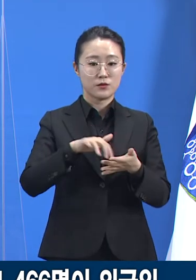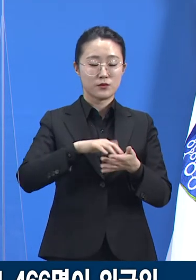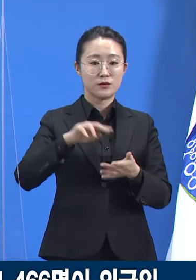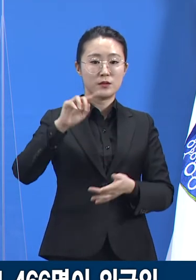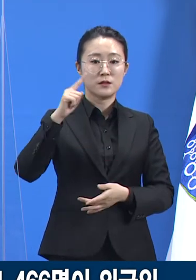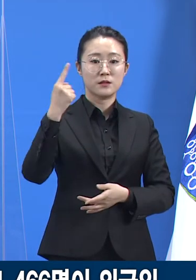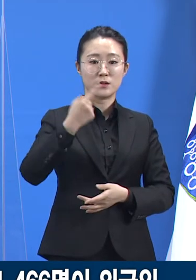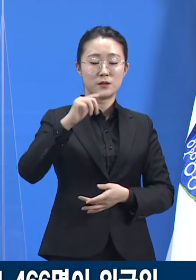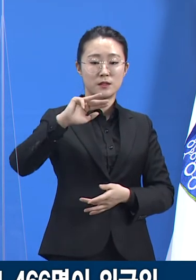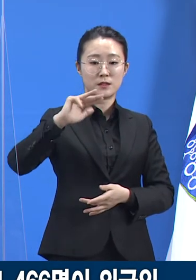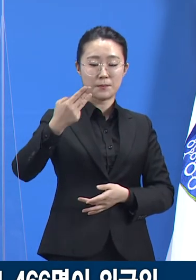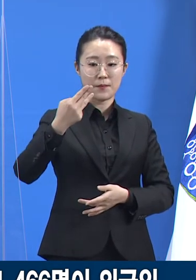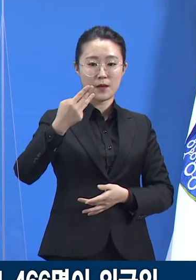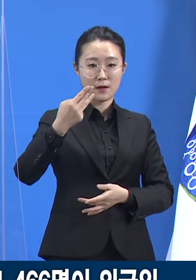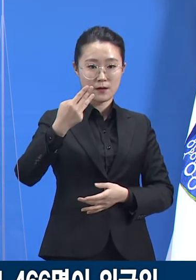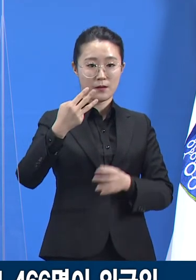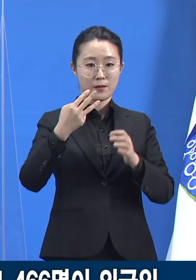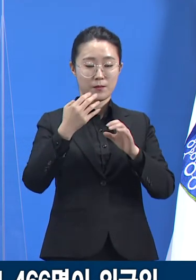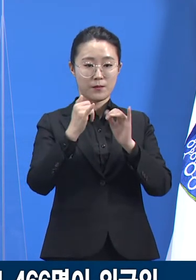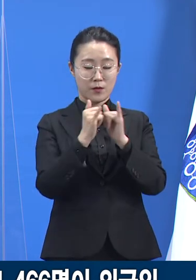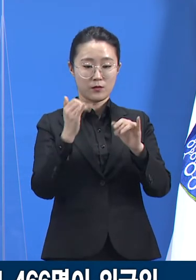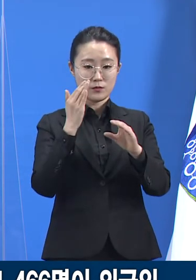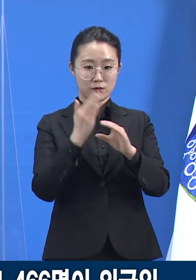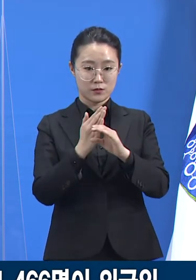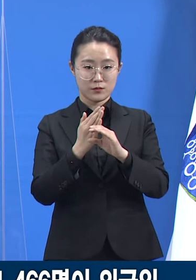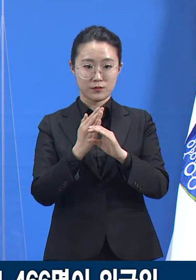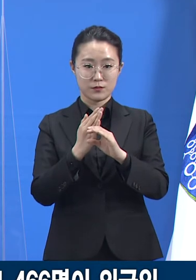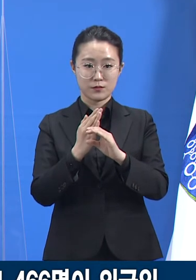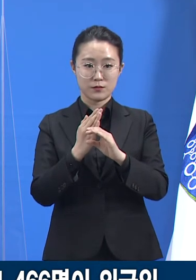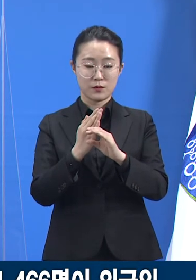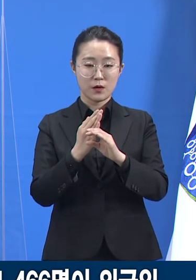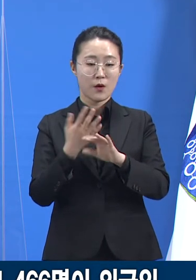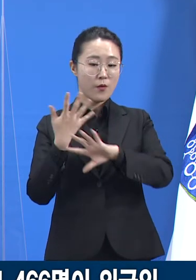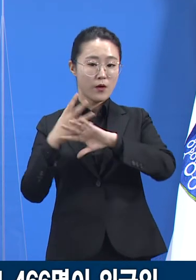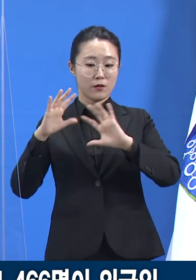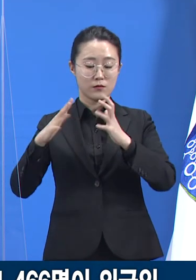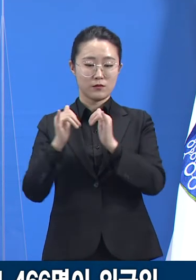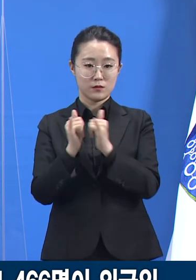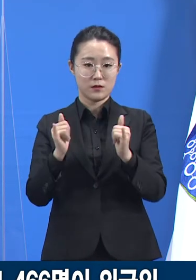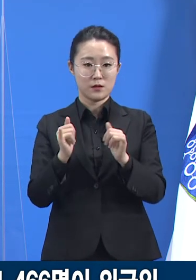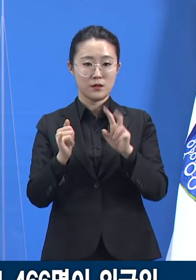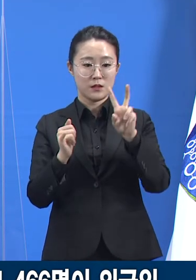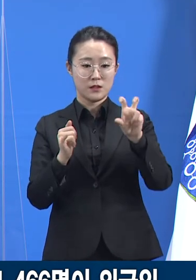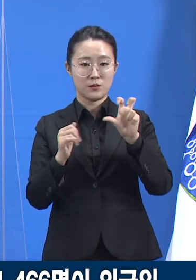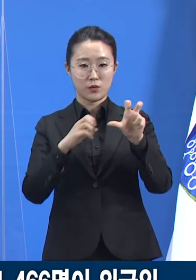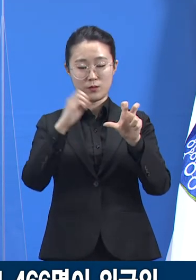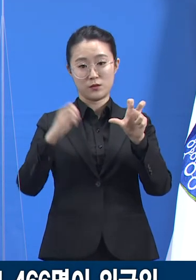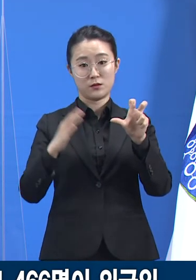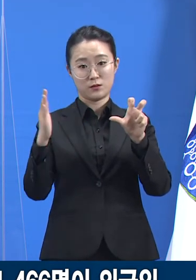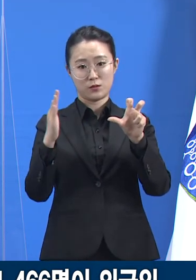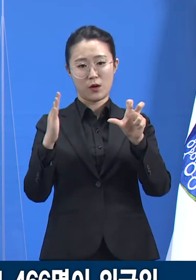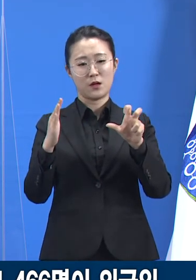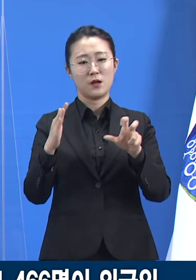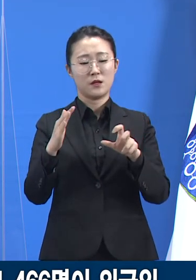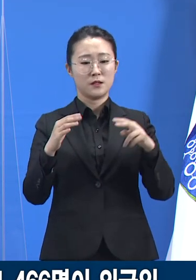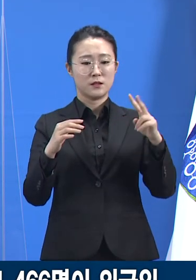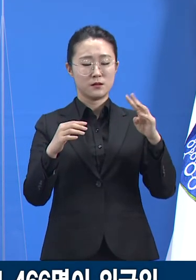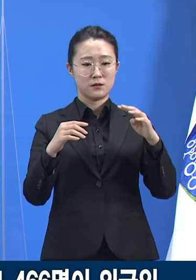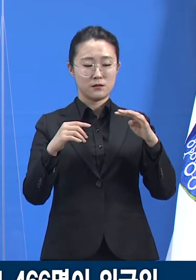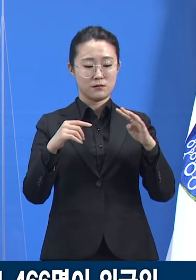345명이 외국인으로서 25.4%입니다. 약 4분의 1을 차지합니다.